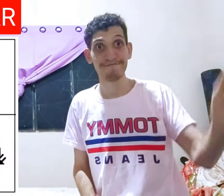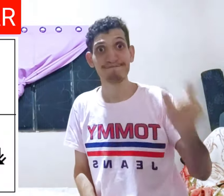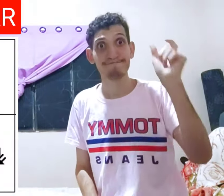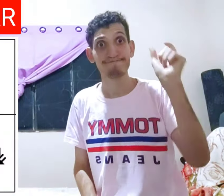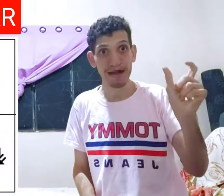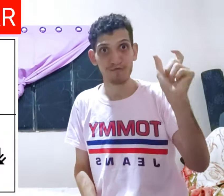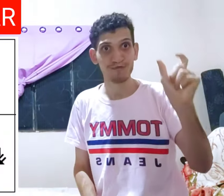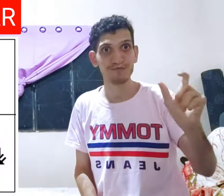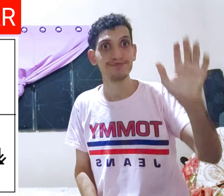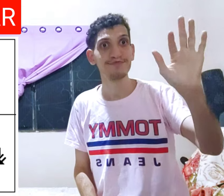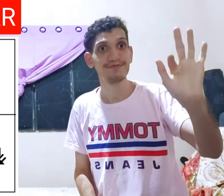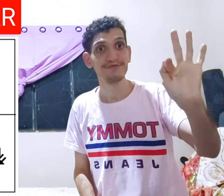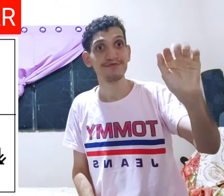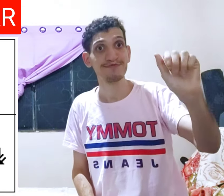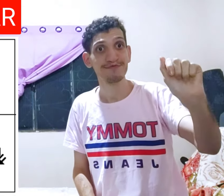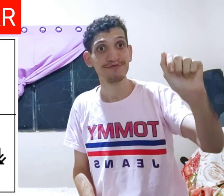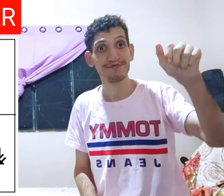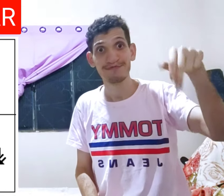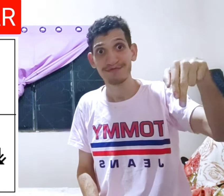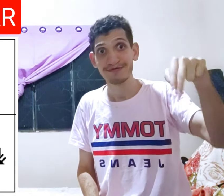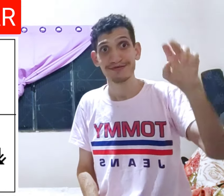TARATATARATATARATATATARATATATA Português, palavra